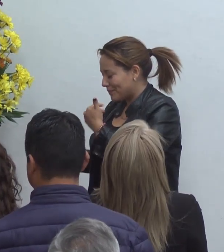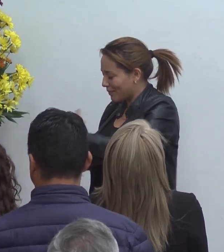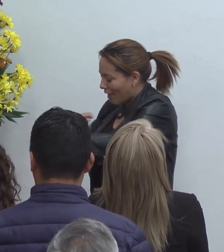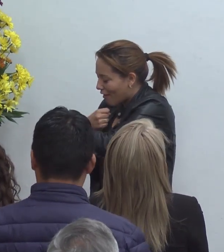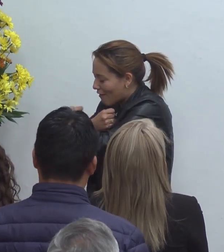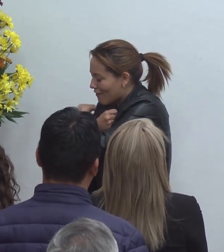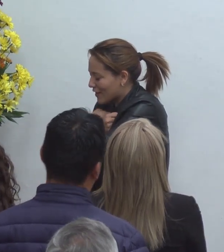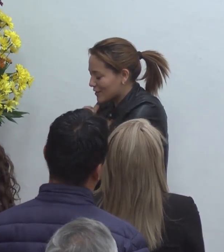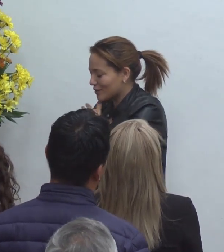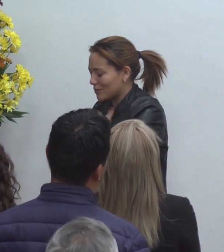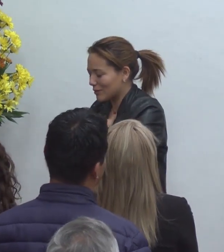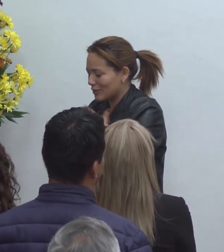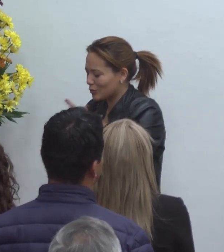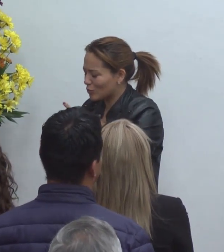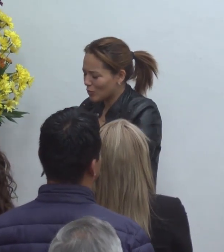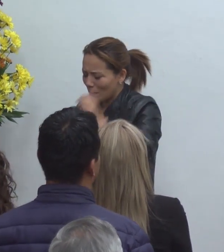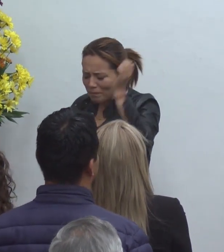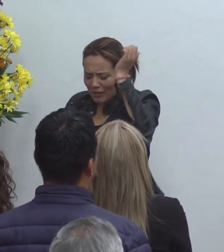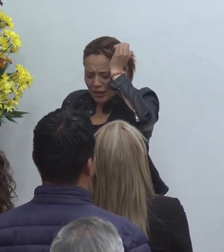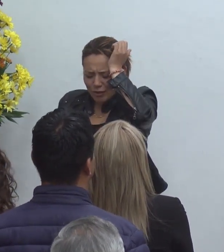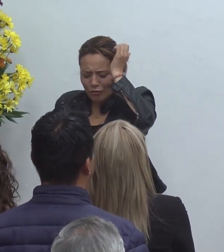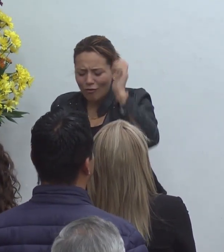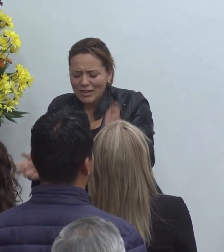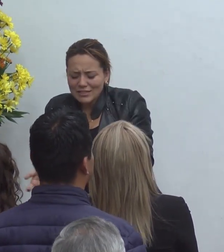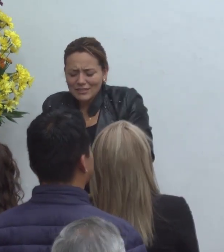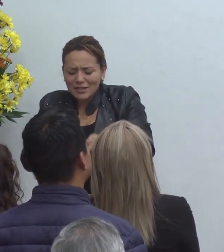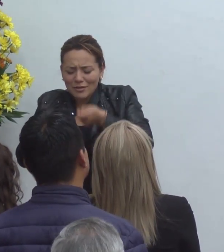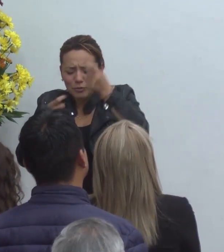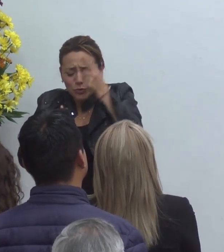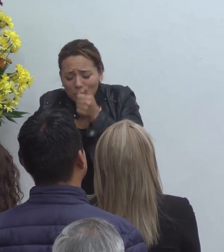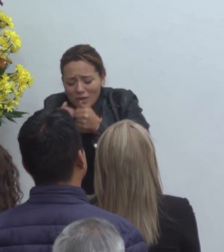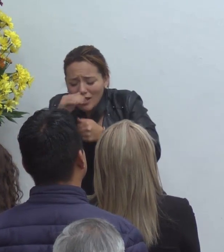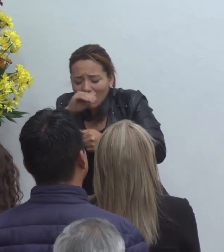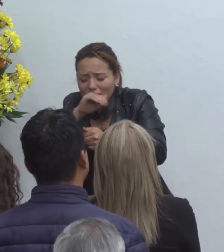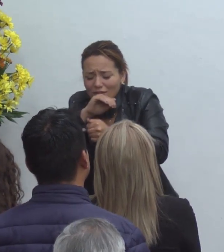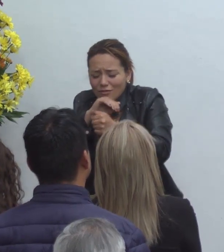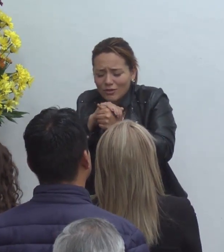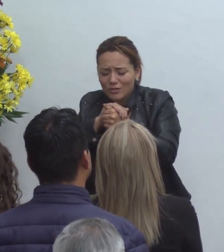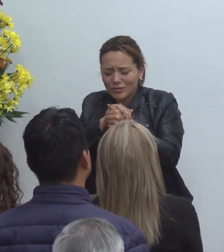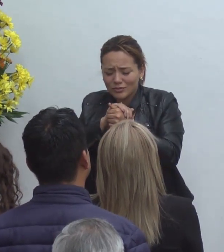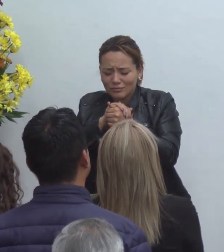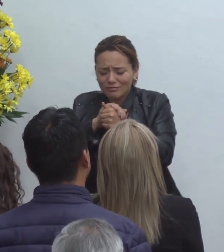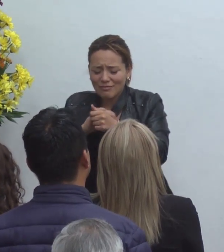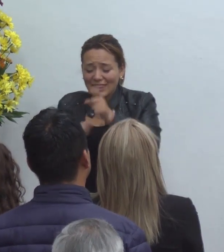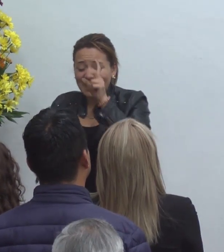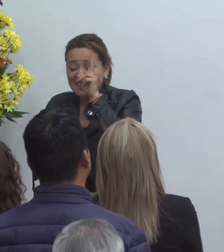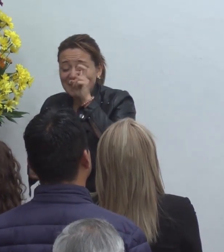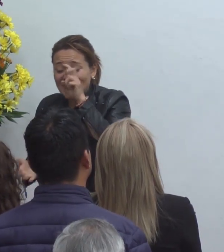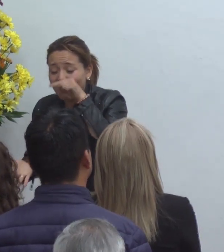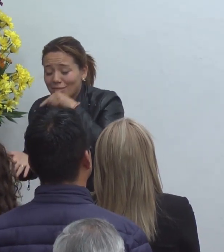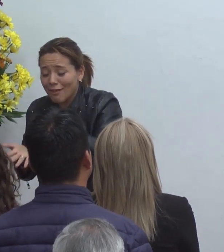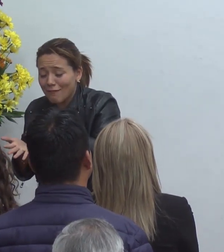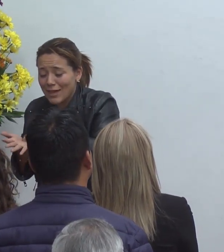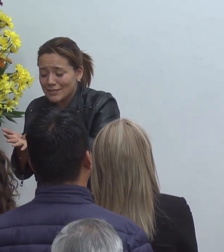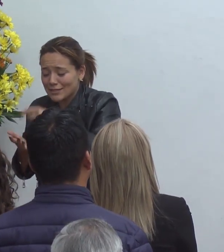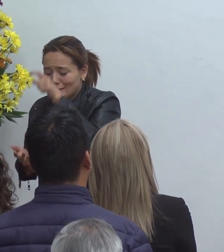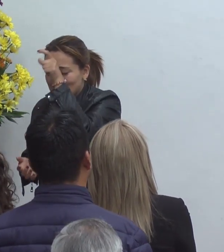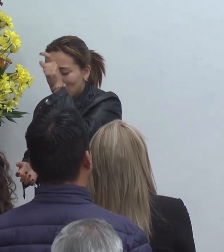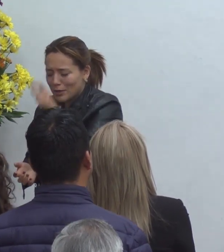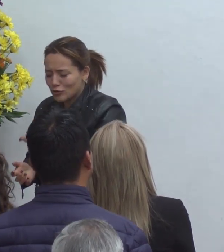nuestra salvación tú eres nuestro refugio siete cae el justo y siete veces tú lo vuelves a levantar tú